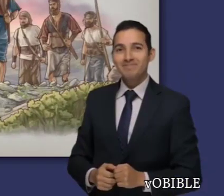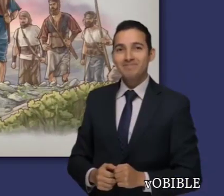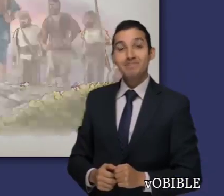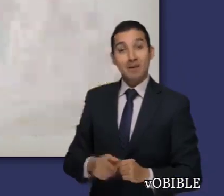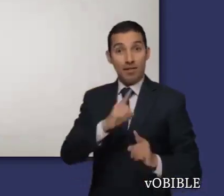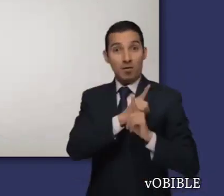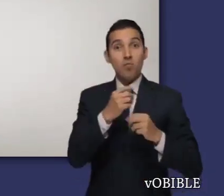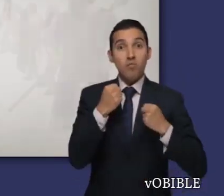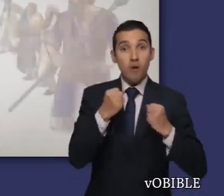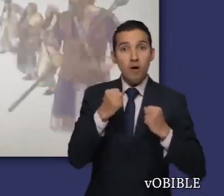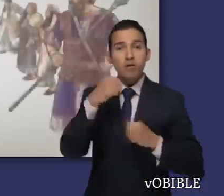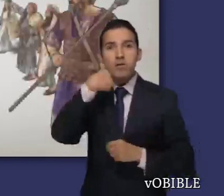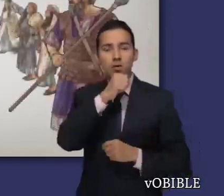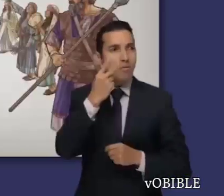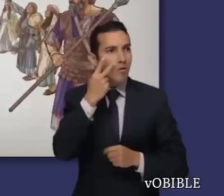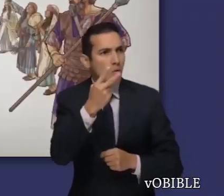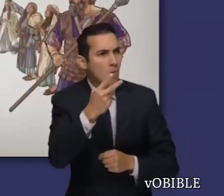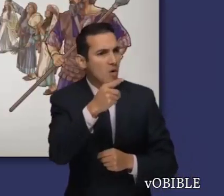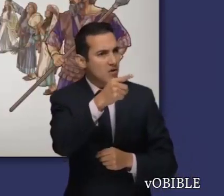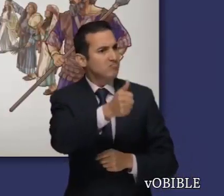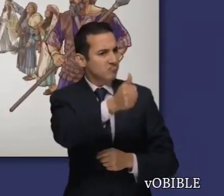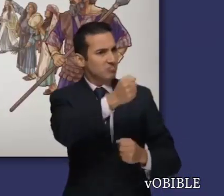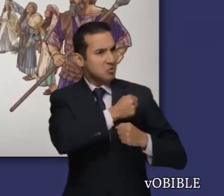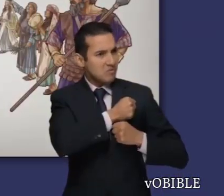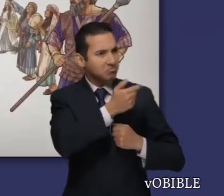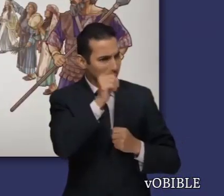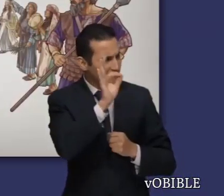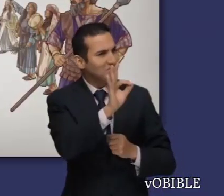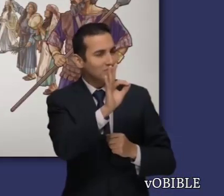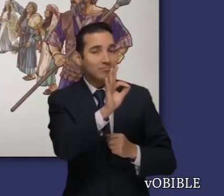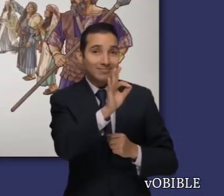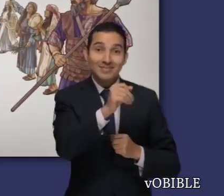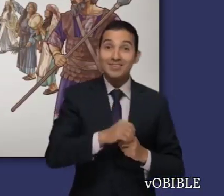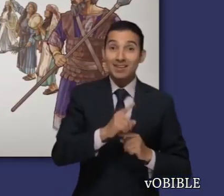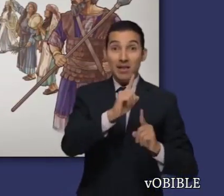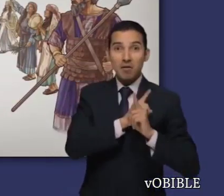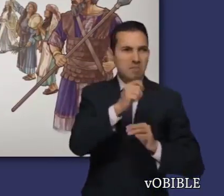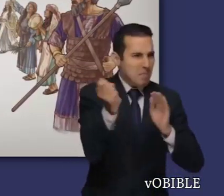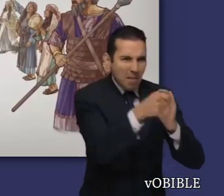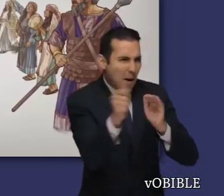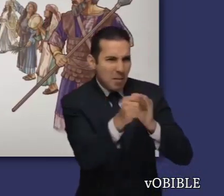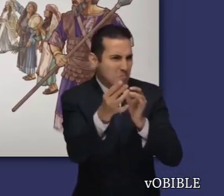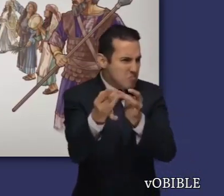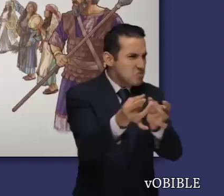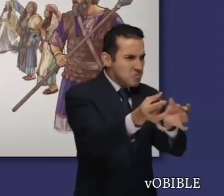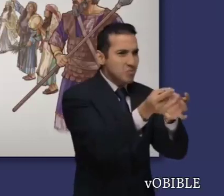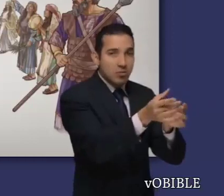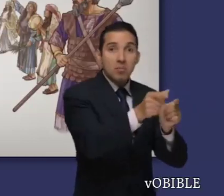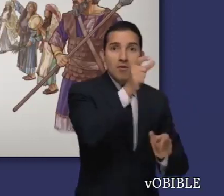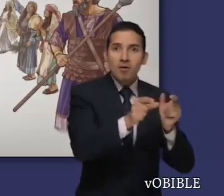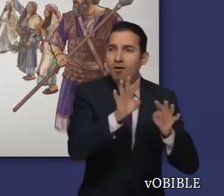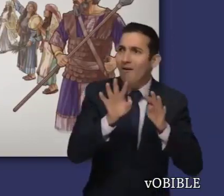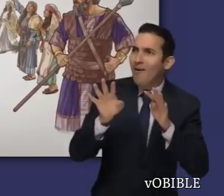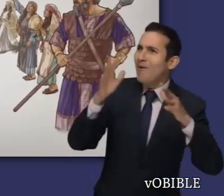de guerra. David tiene tanto éxito en sus campañas militares, que recibe más elogios que Saúl, quien